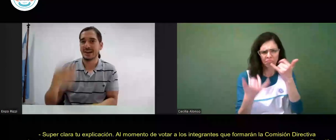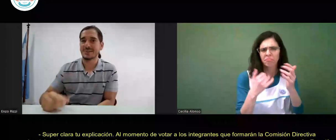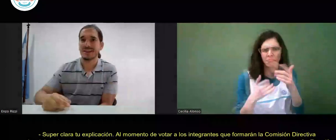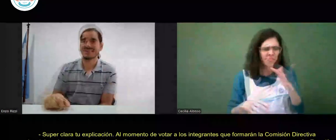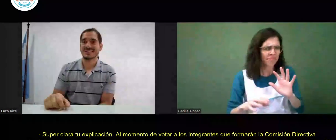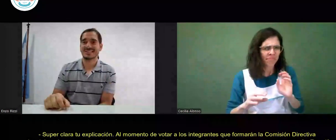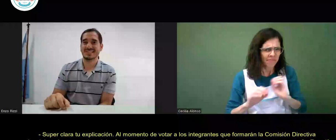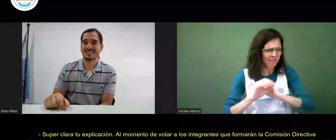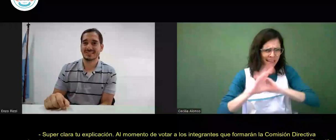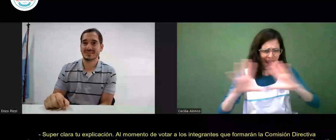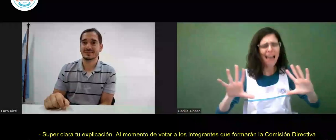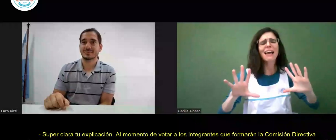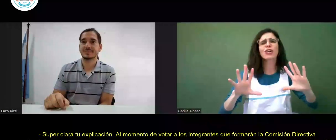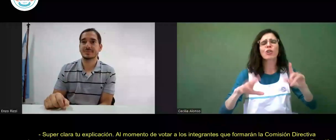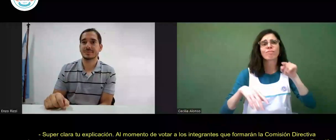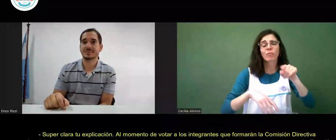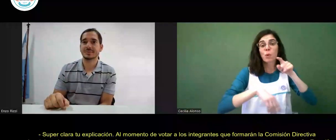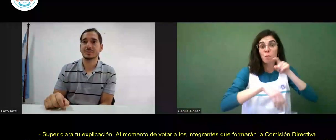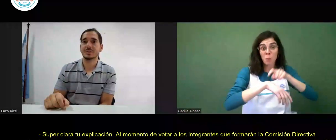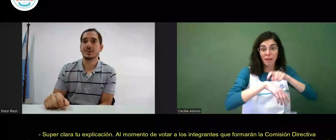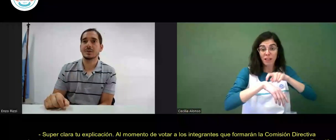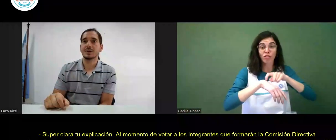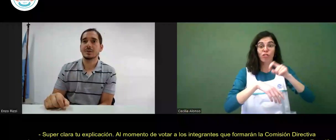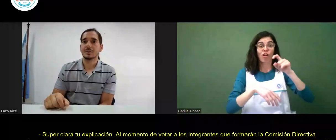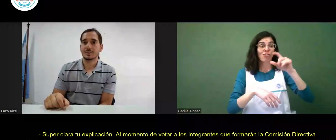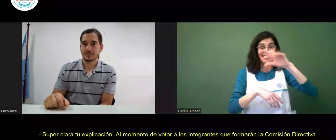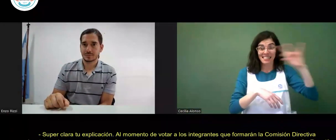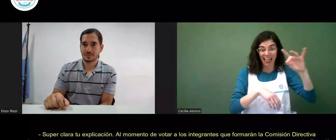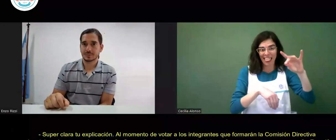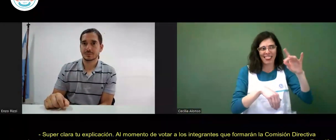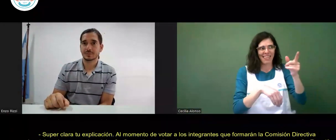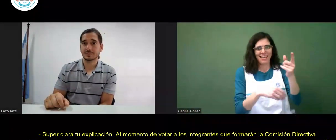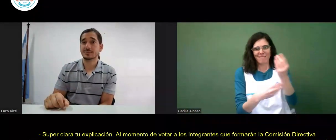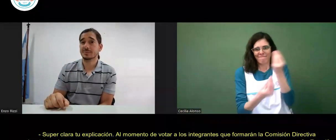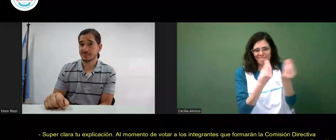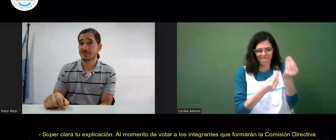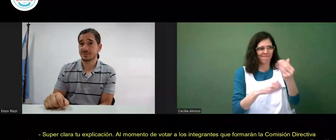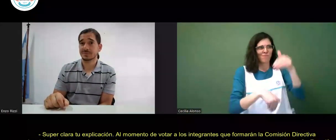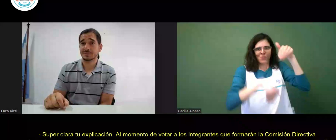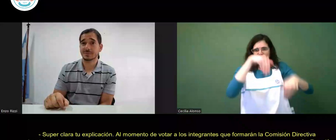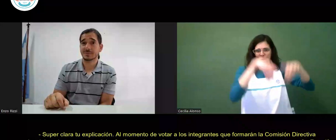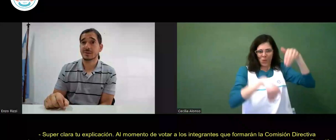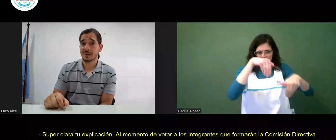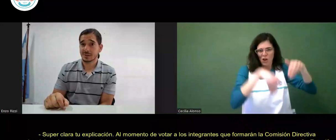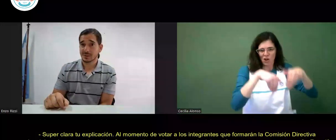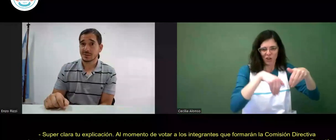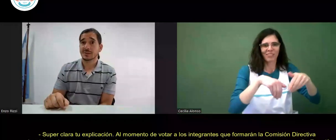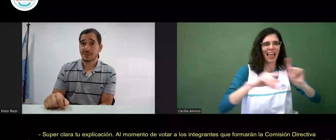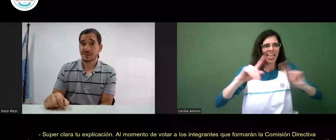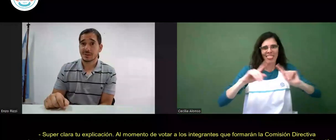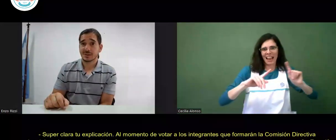super clara tu explicación al momento de votar a los integrantes que formarán la comisión directiva